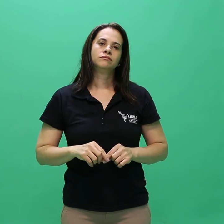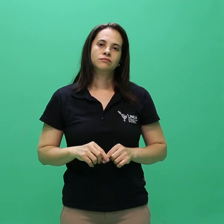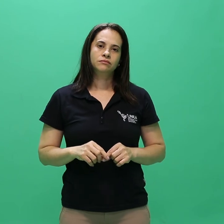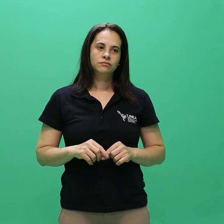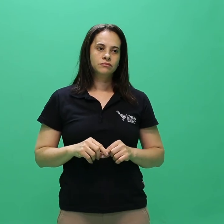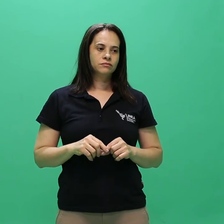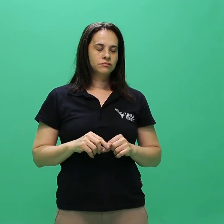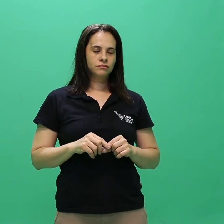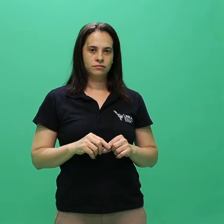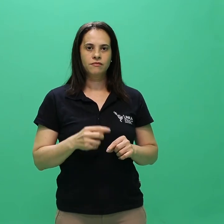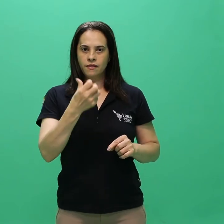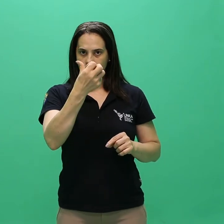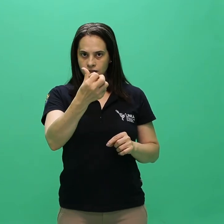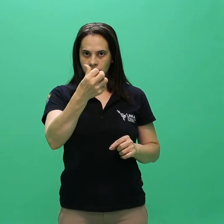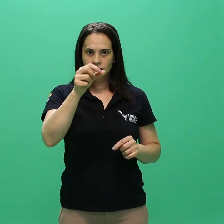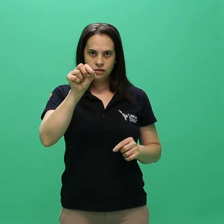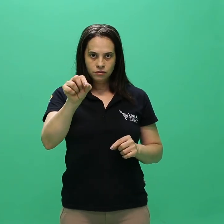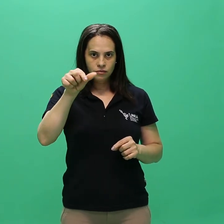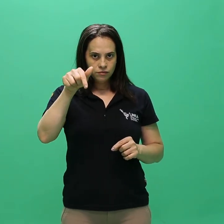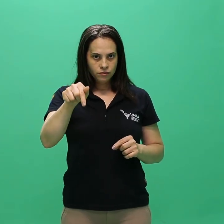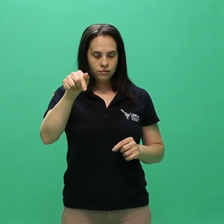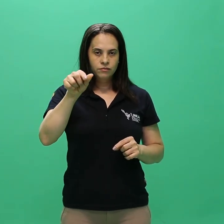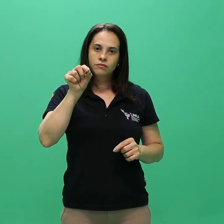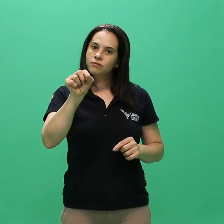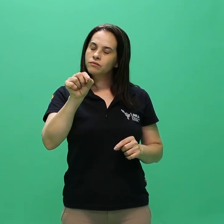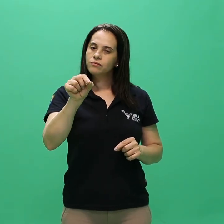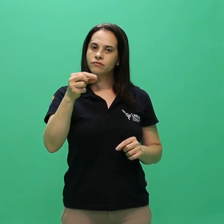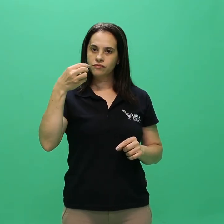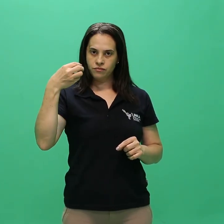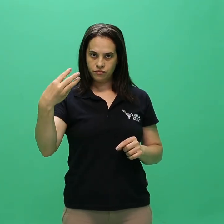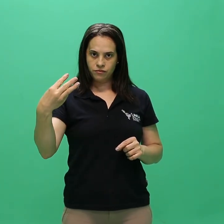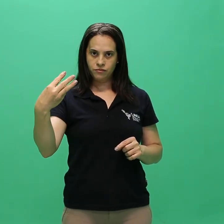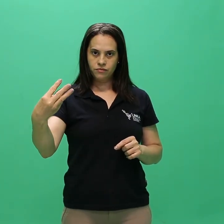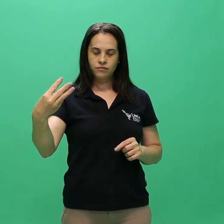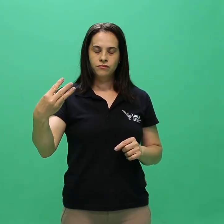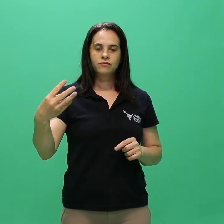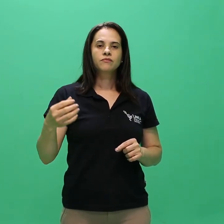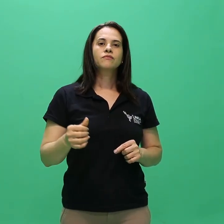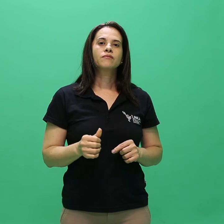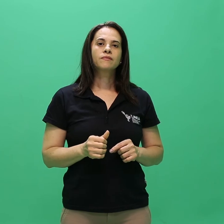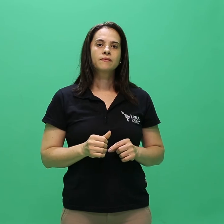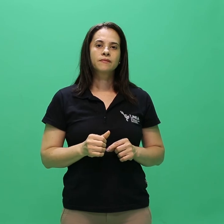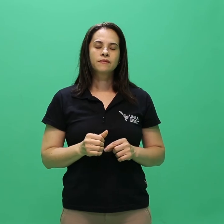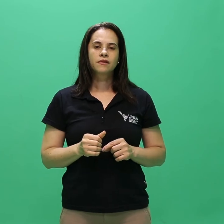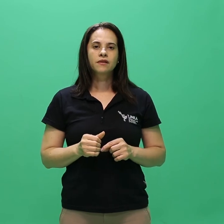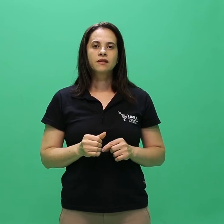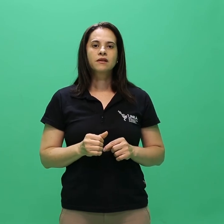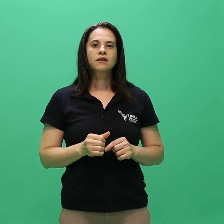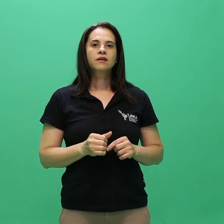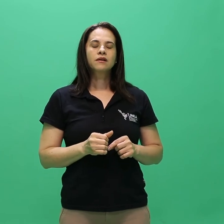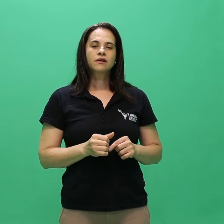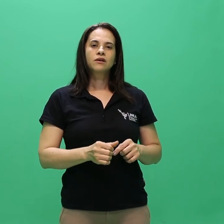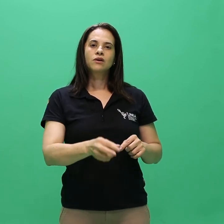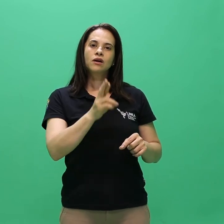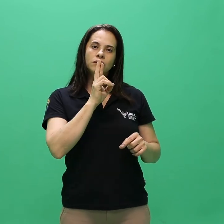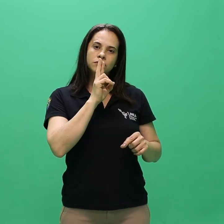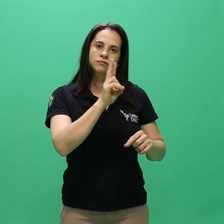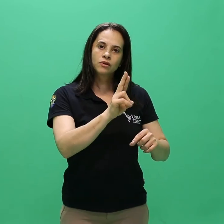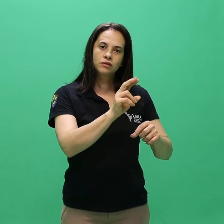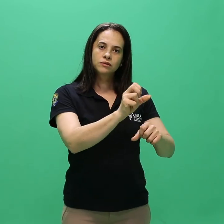6.7 7.3 7 Resultado preliminar será divulgado na data